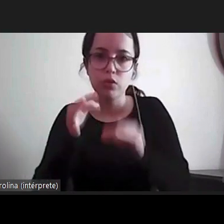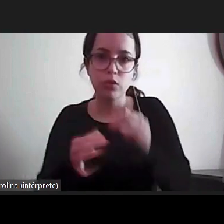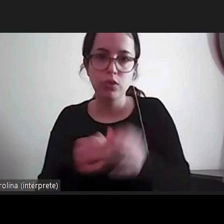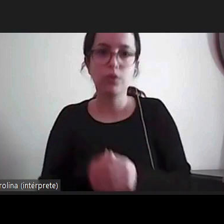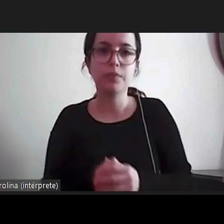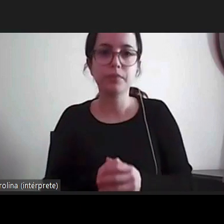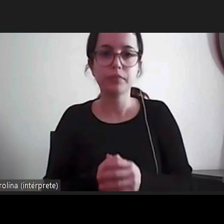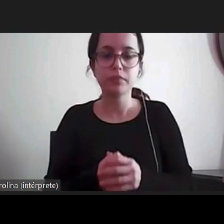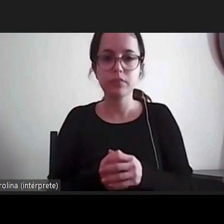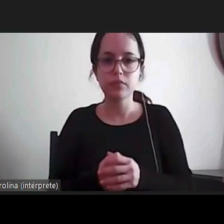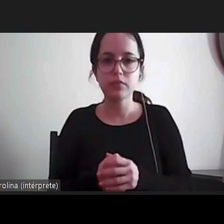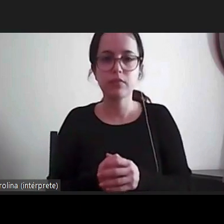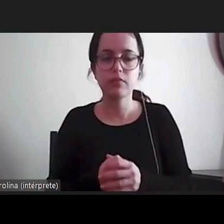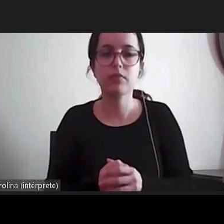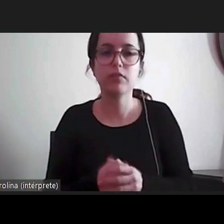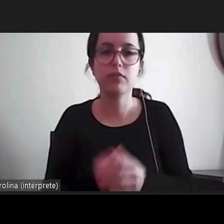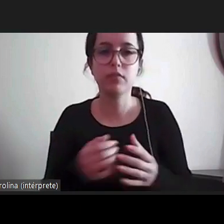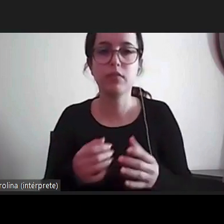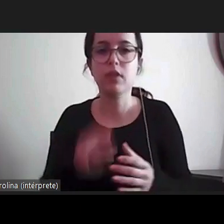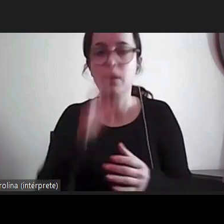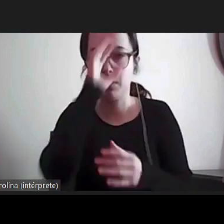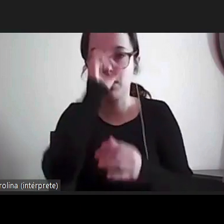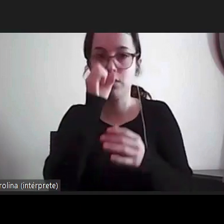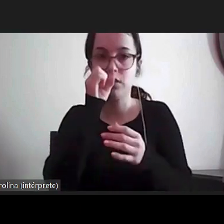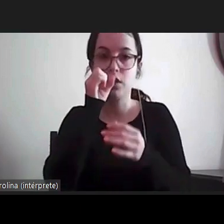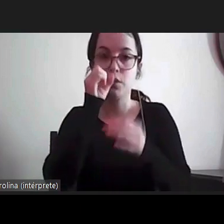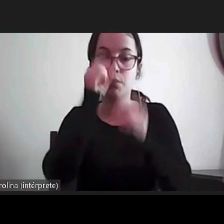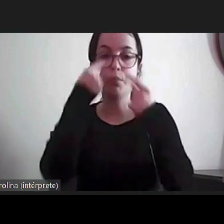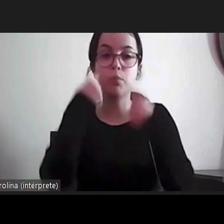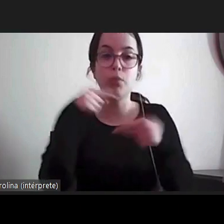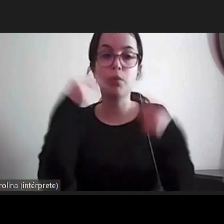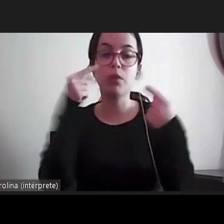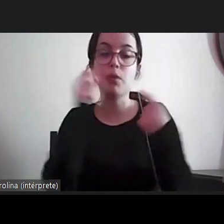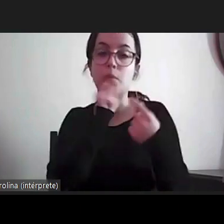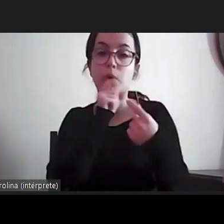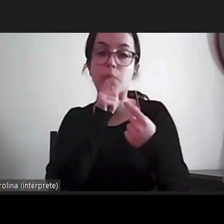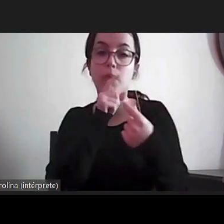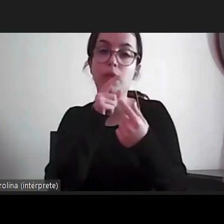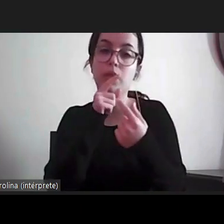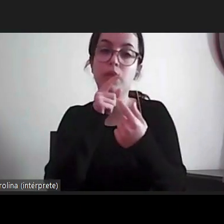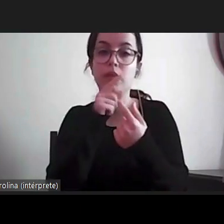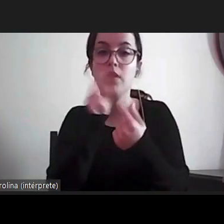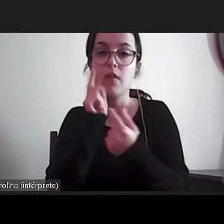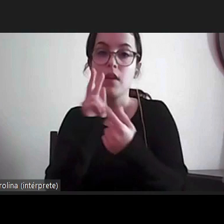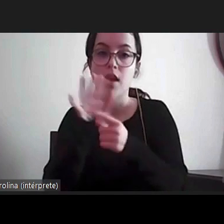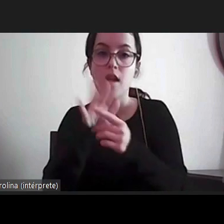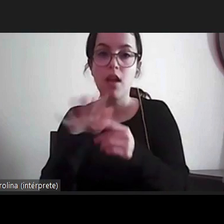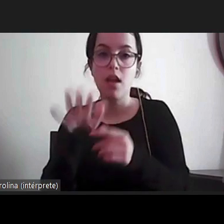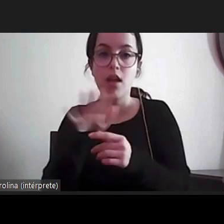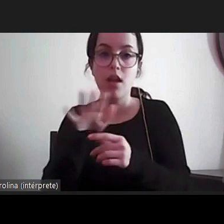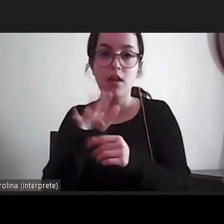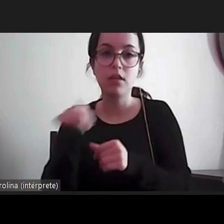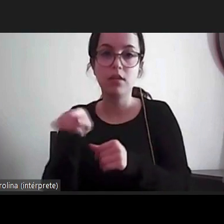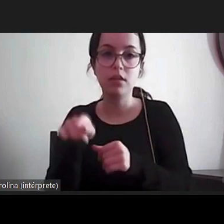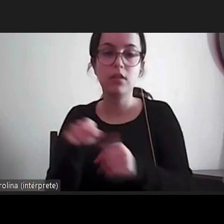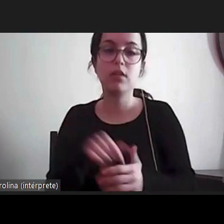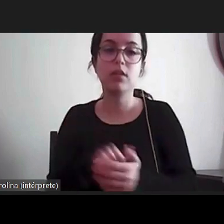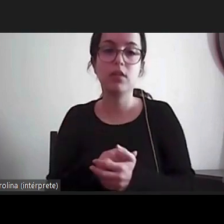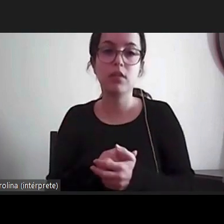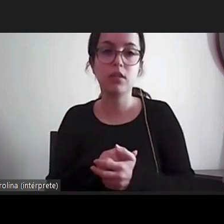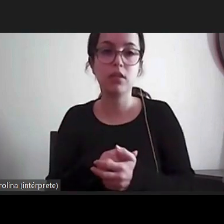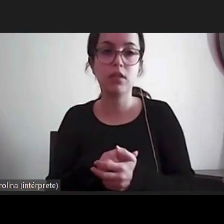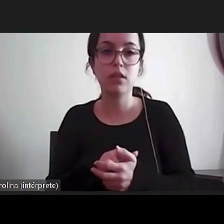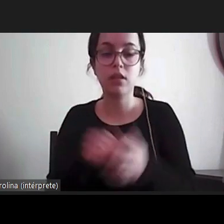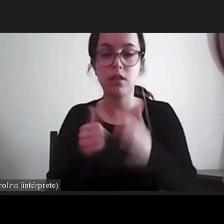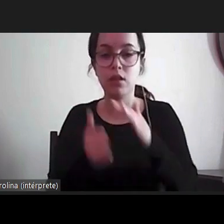Público para essa atuação ora bem isto decorre também de uma visão de quando é criado a figura do provedor de